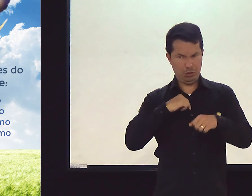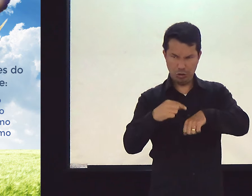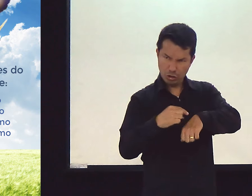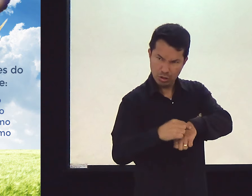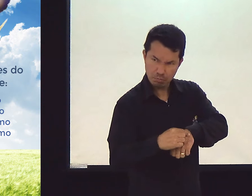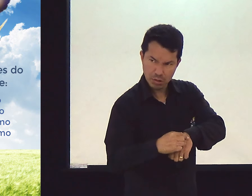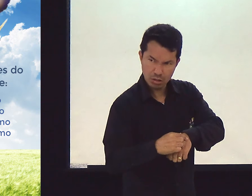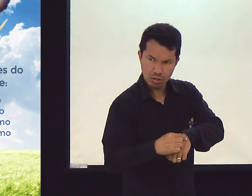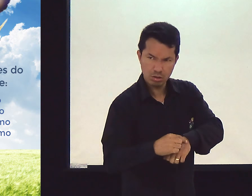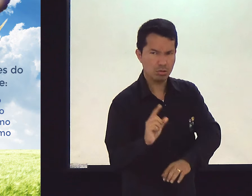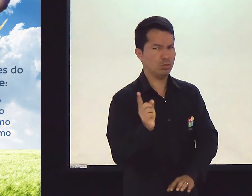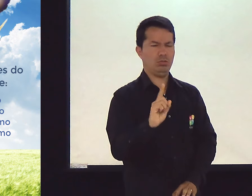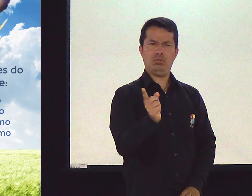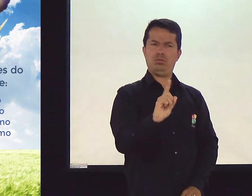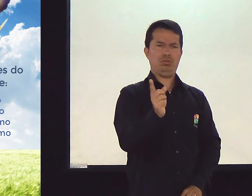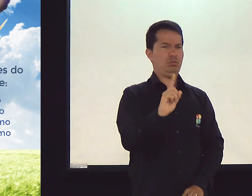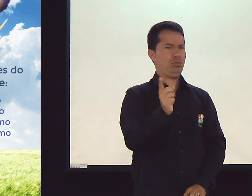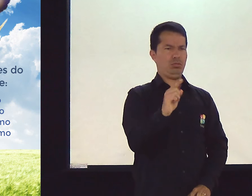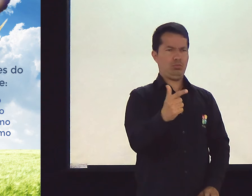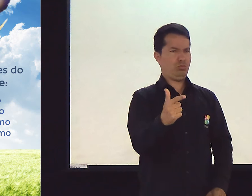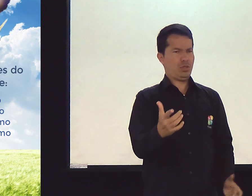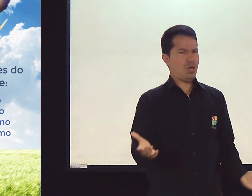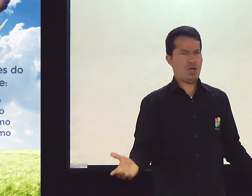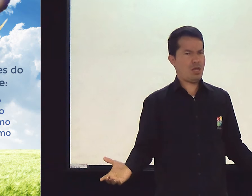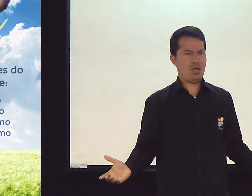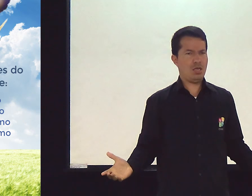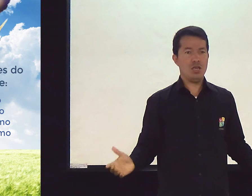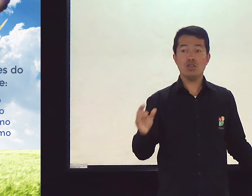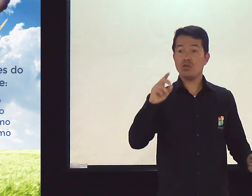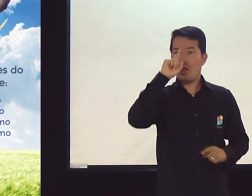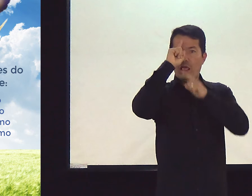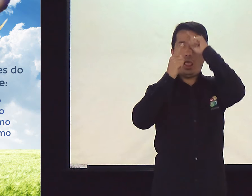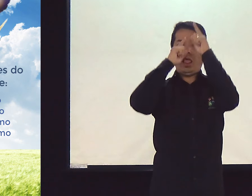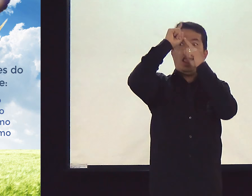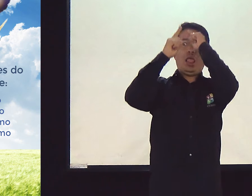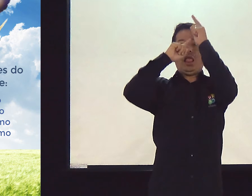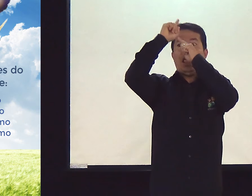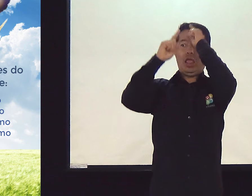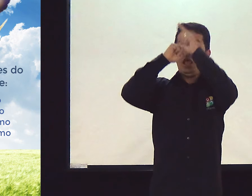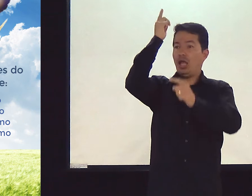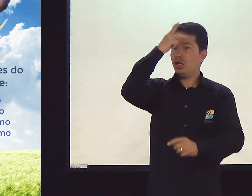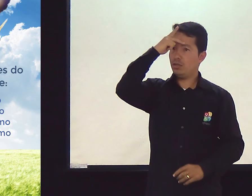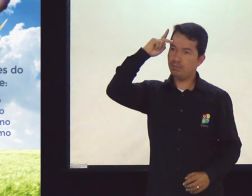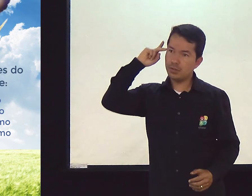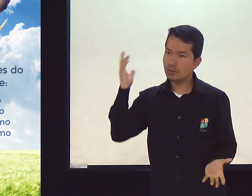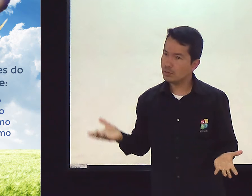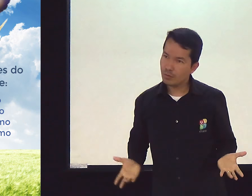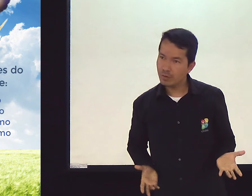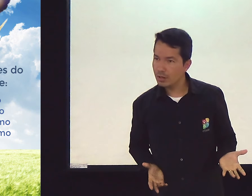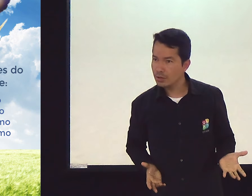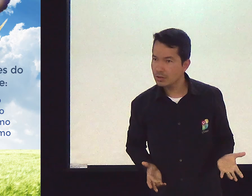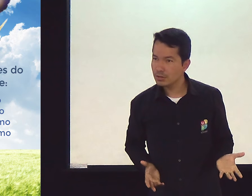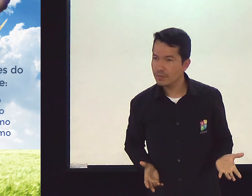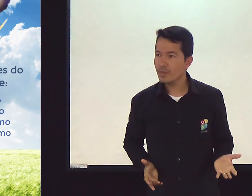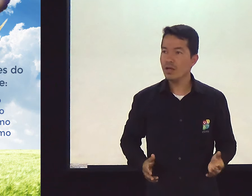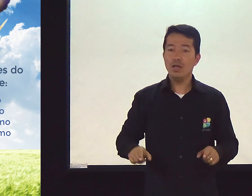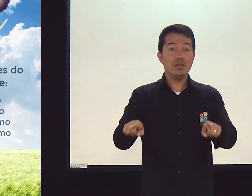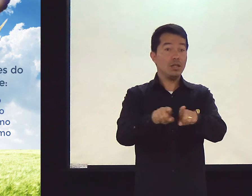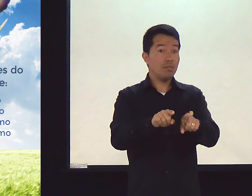Bíblia de Deus fala sobre chip? Não fala sobre chip nenhum. Isso é ideia das pessoas. Tá?